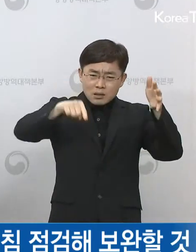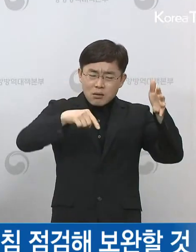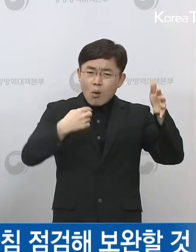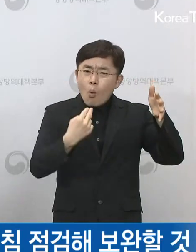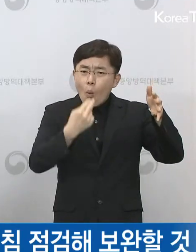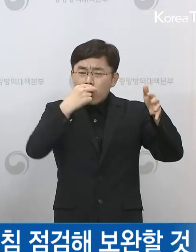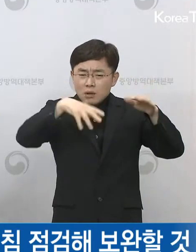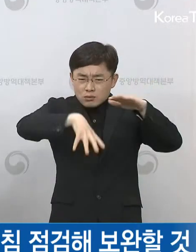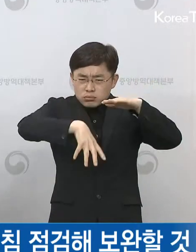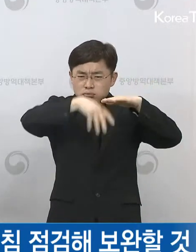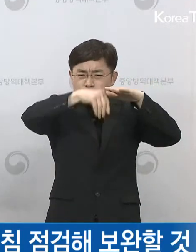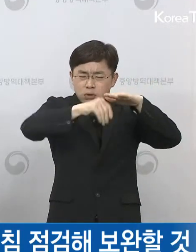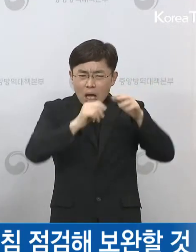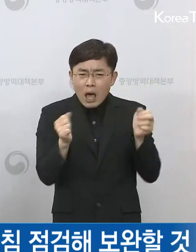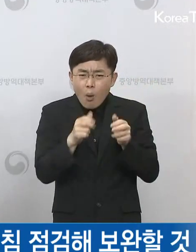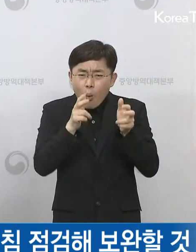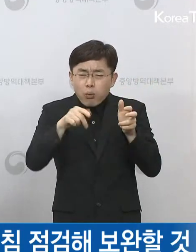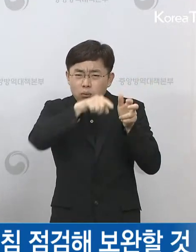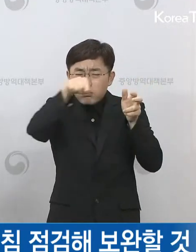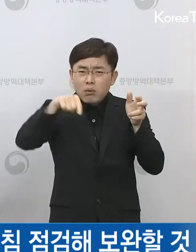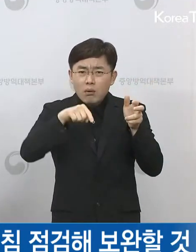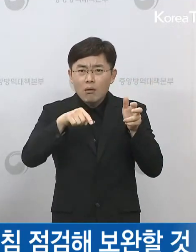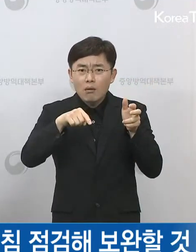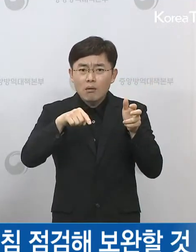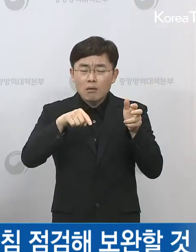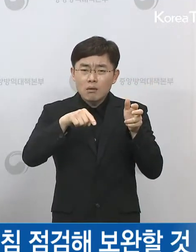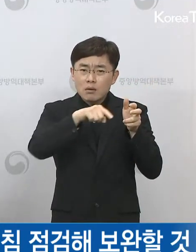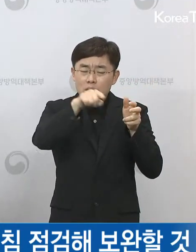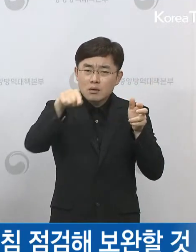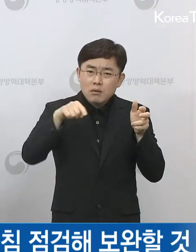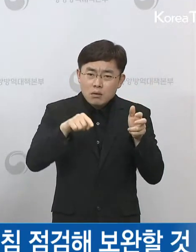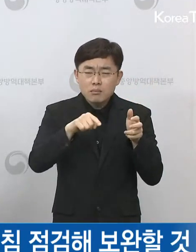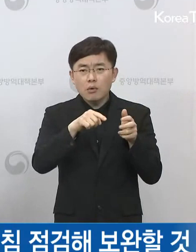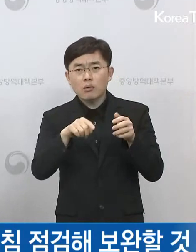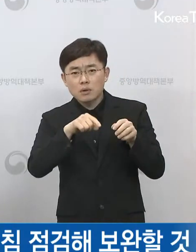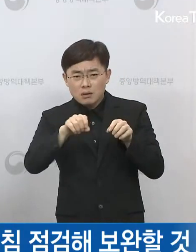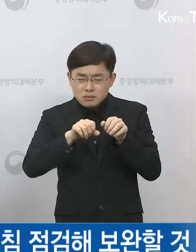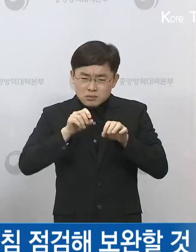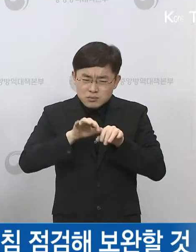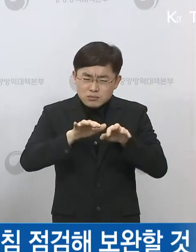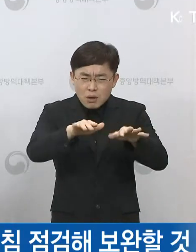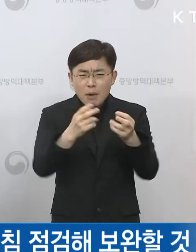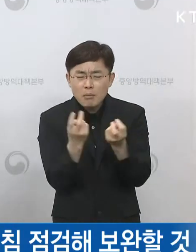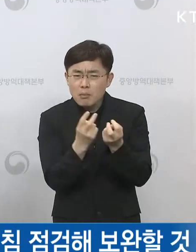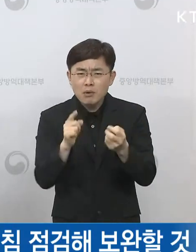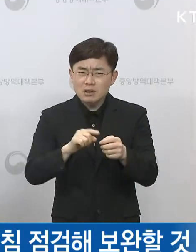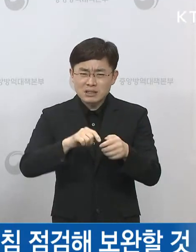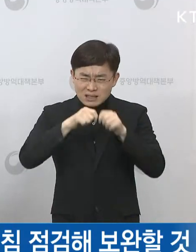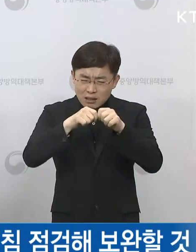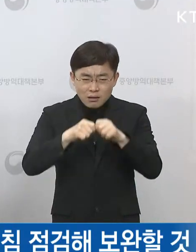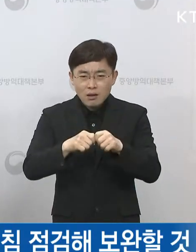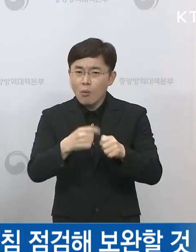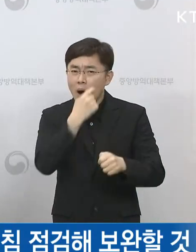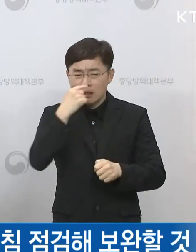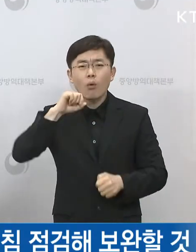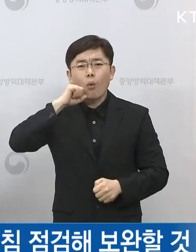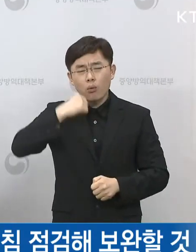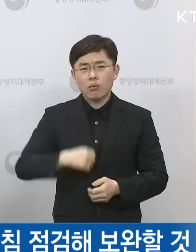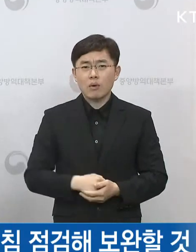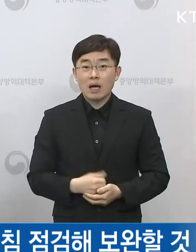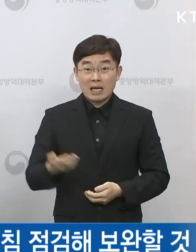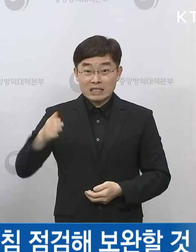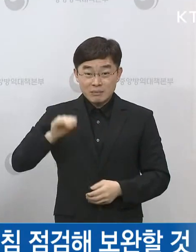어렵습니다. 하지만 주된 감염 경로가 비말이라는 그런 형태고 이런 비말이